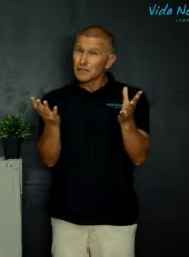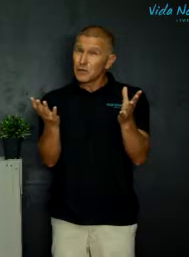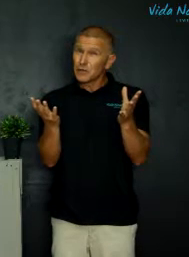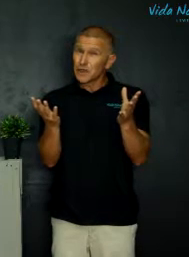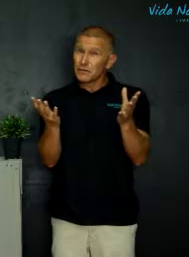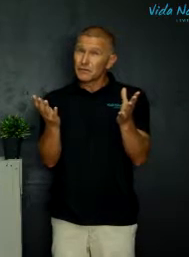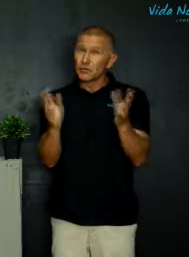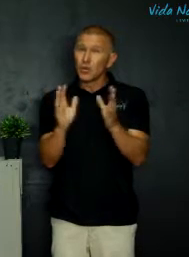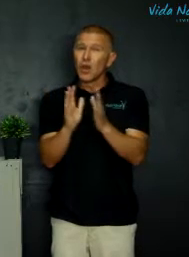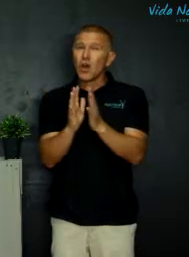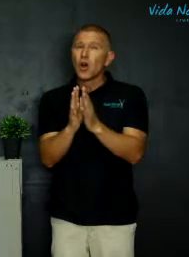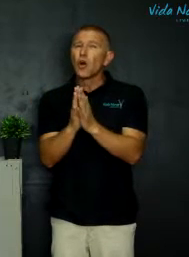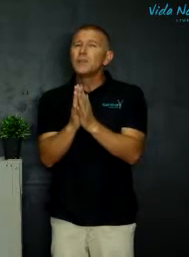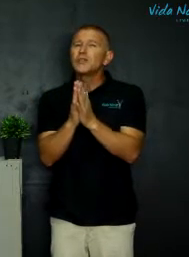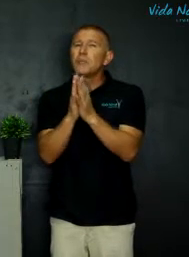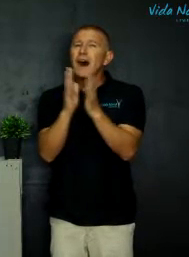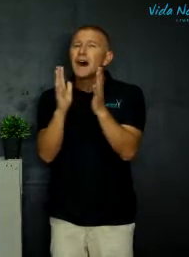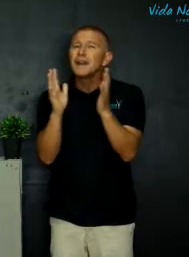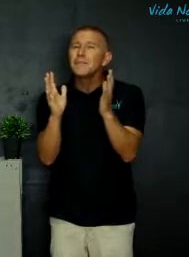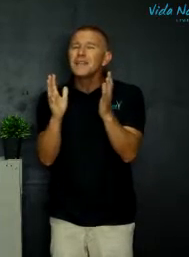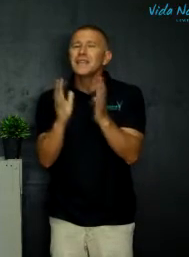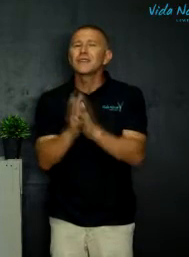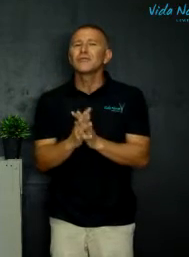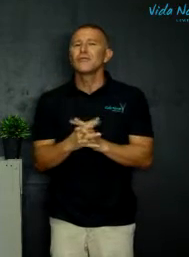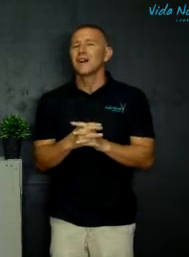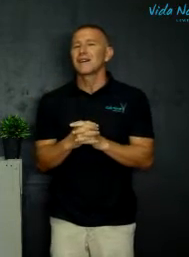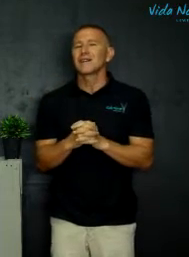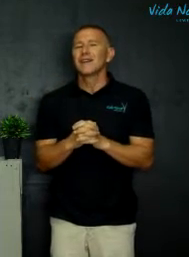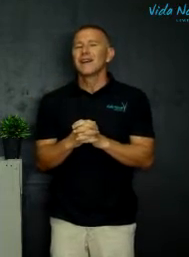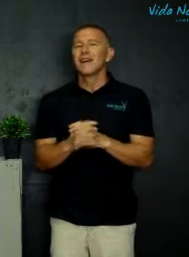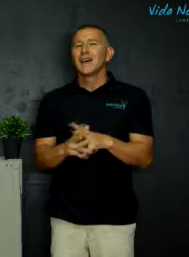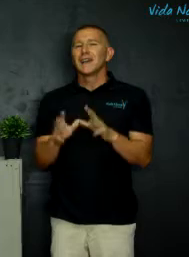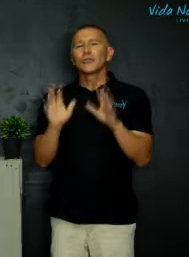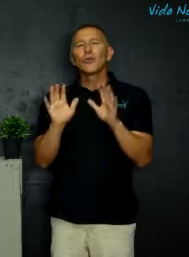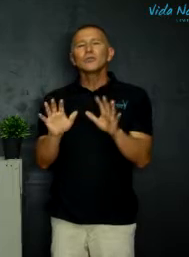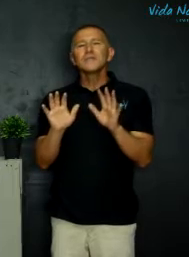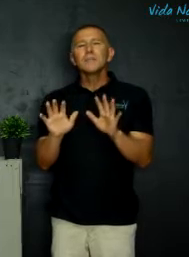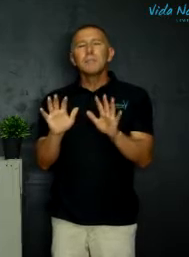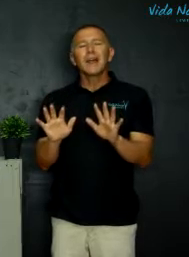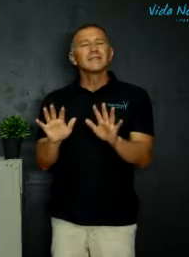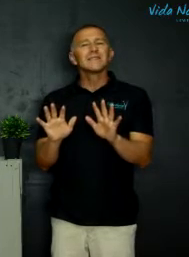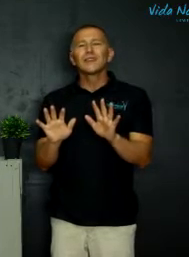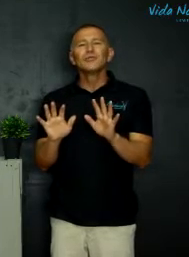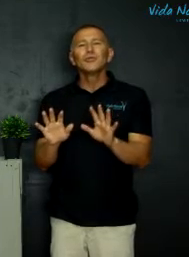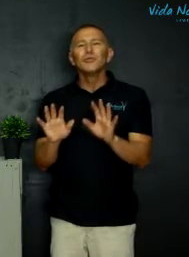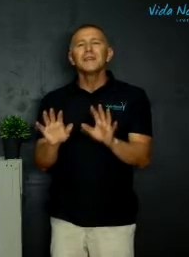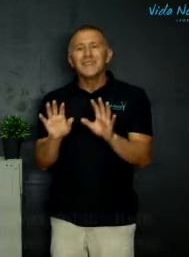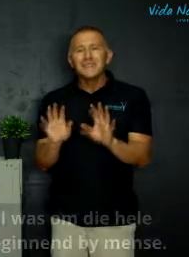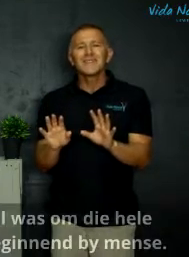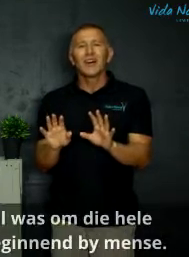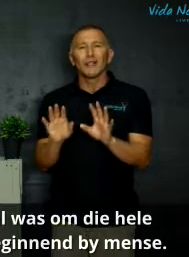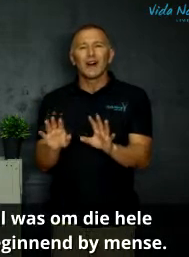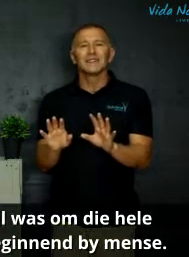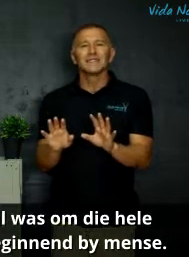dit vir jou vreemd voel, om dit op een ander manier te hoort, dat God sy plan sy doel met Israel was,